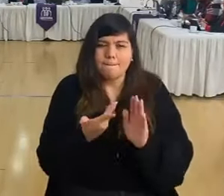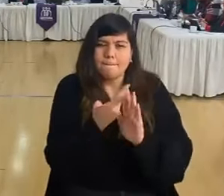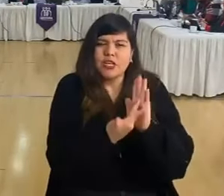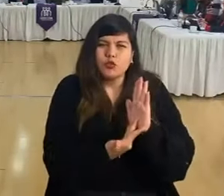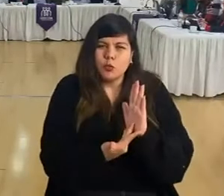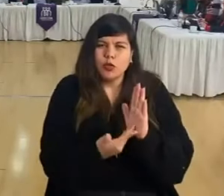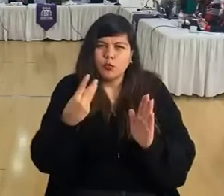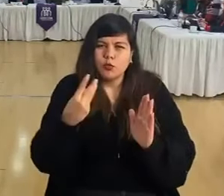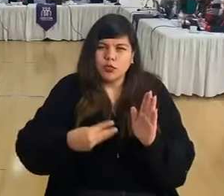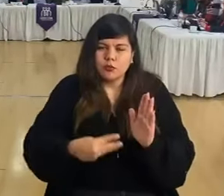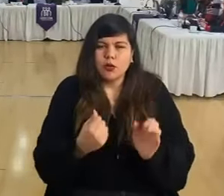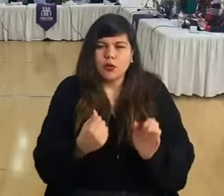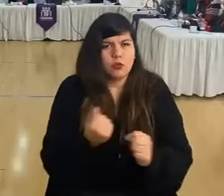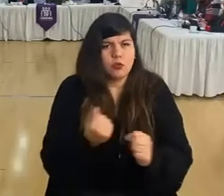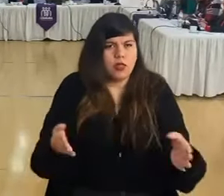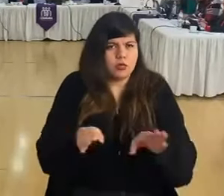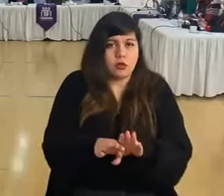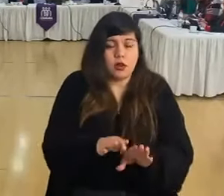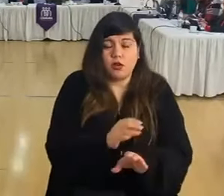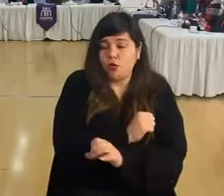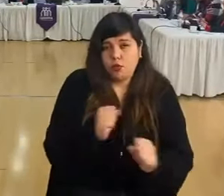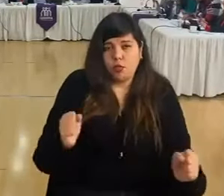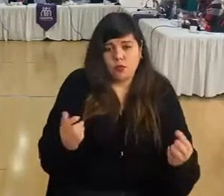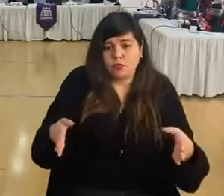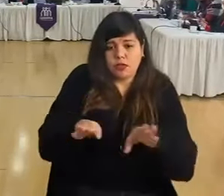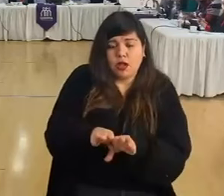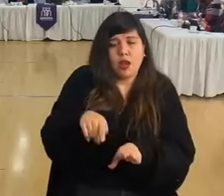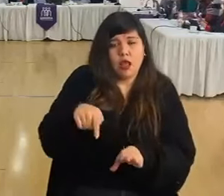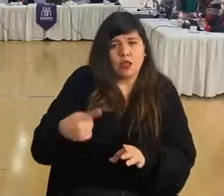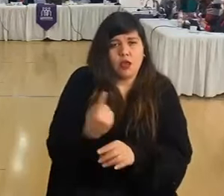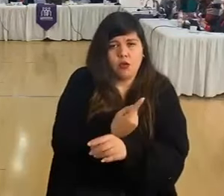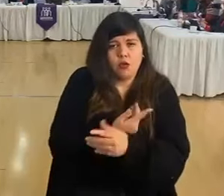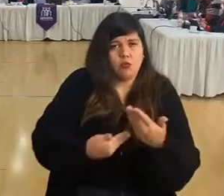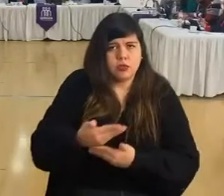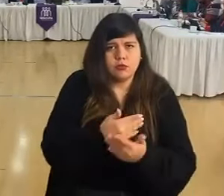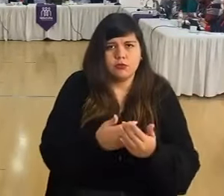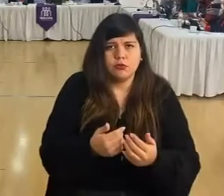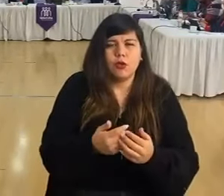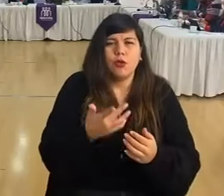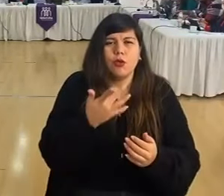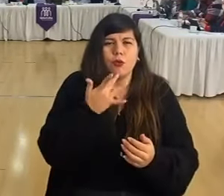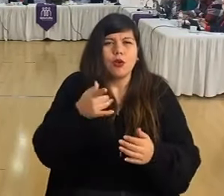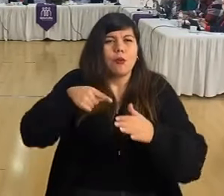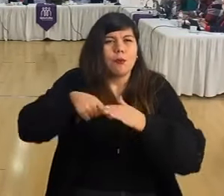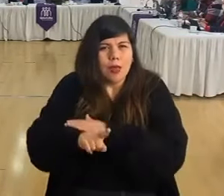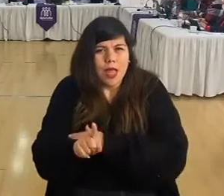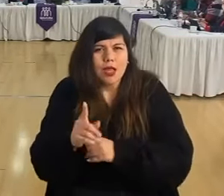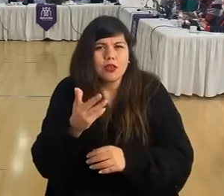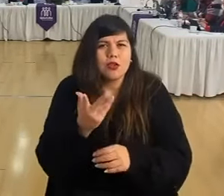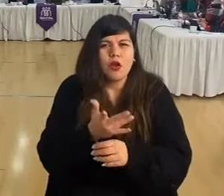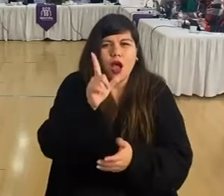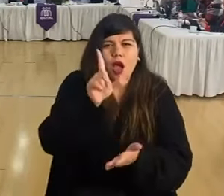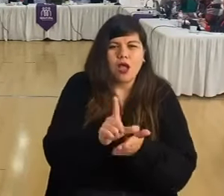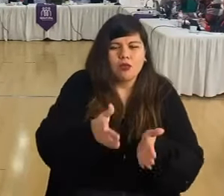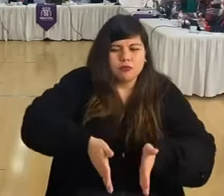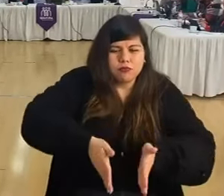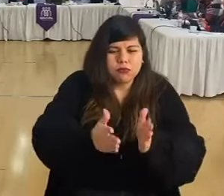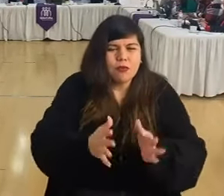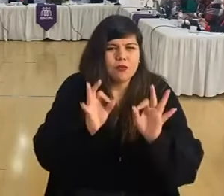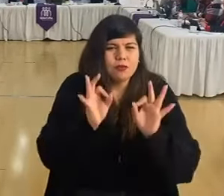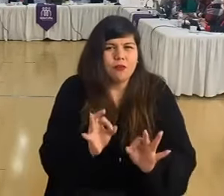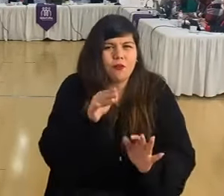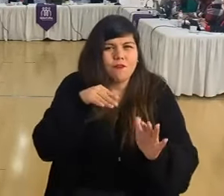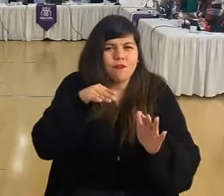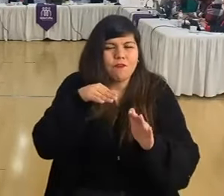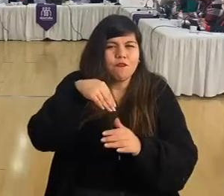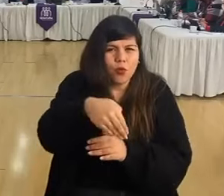que no se puede cerrar, de verdad no nos podemos cerrar a esta conversación. Llega el metro, van a haber pistas exclusivas de buses, y eso va a